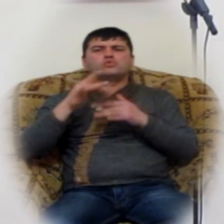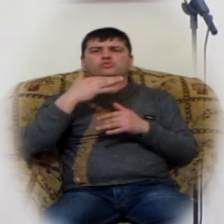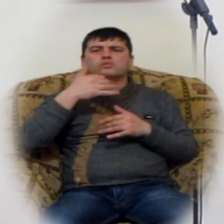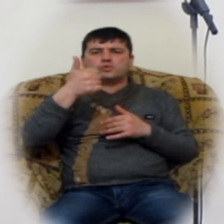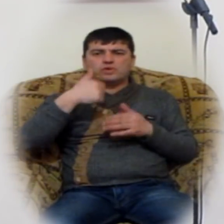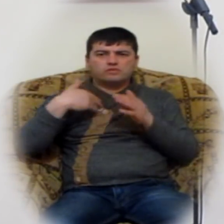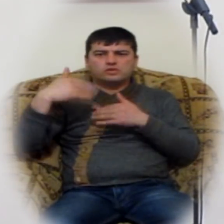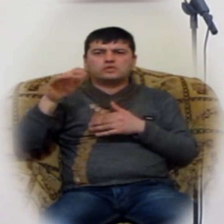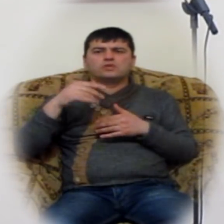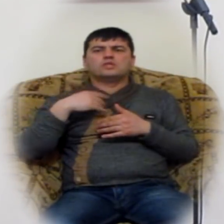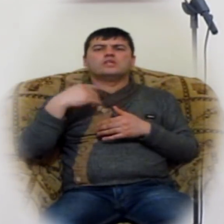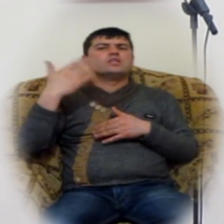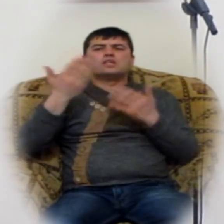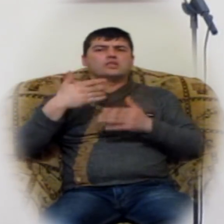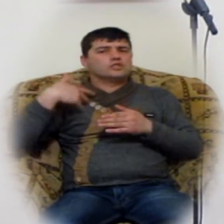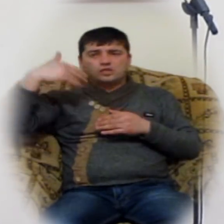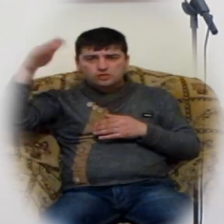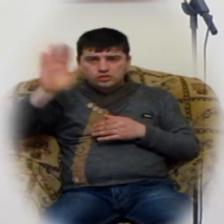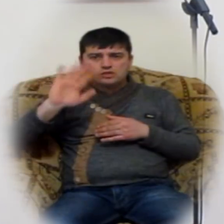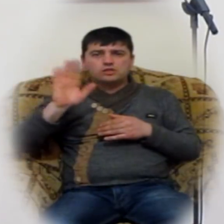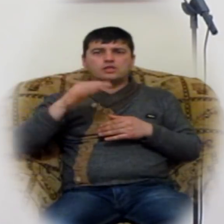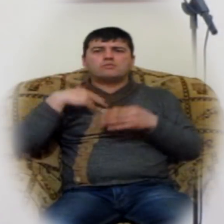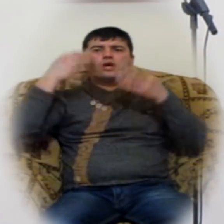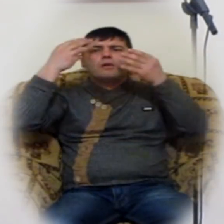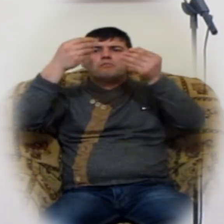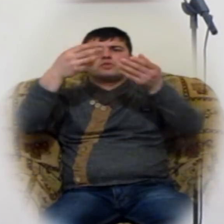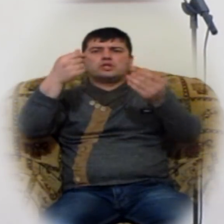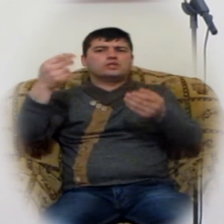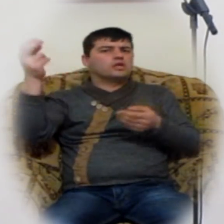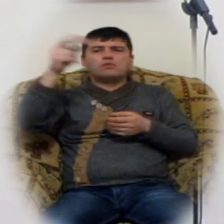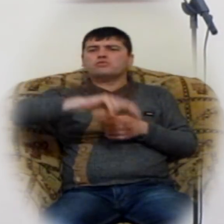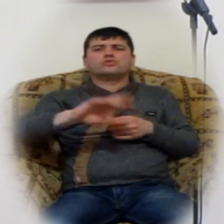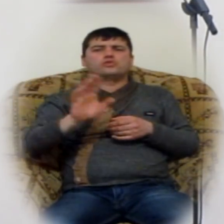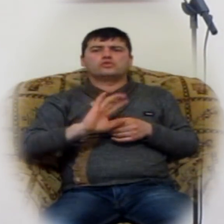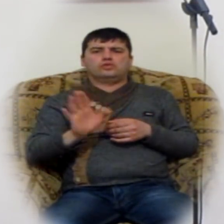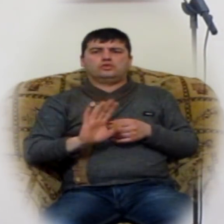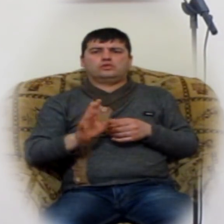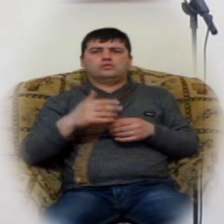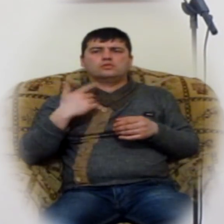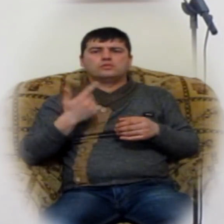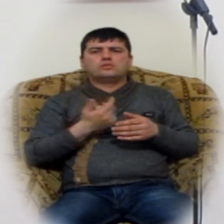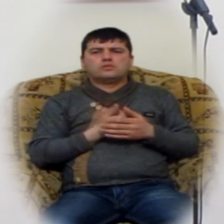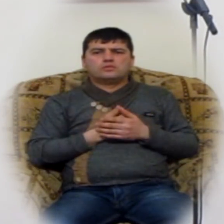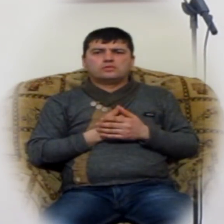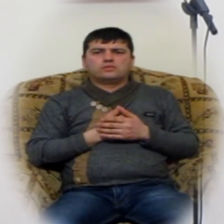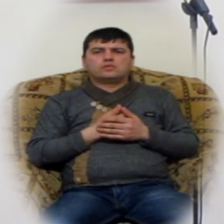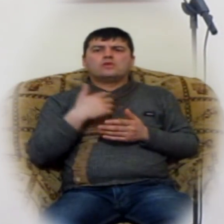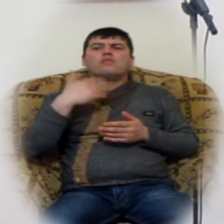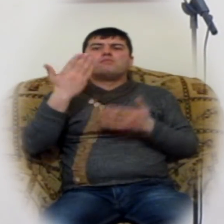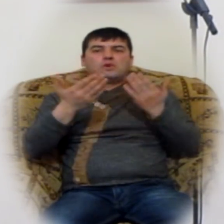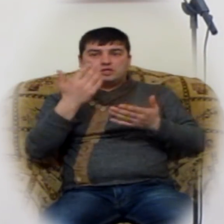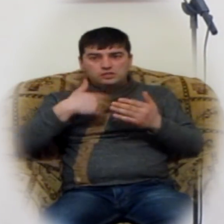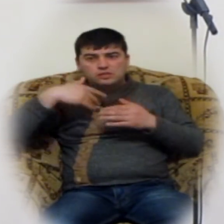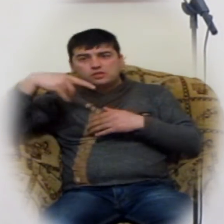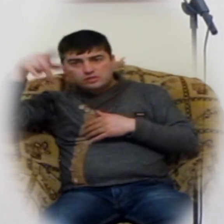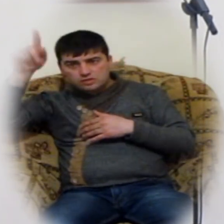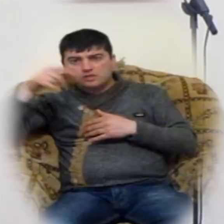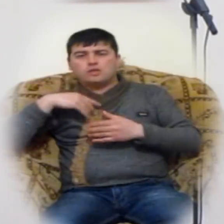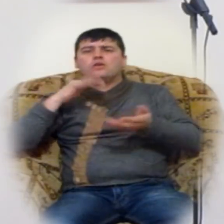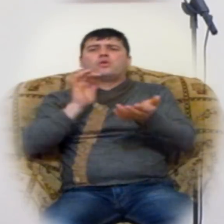կանի որ եթե ես չգնամ, մխիթարիչը չի գացեզ մոտ։ Բայց որ ես գնամ, կուղարկեմ մխ